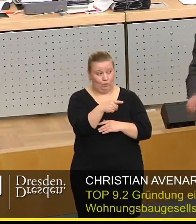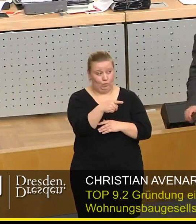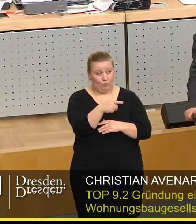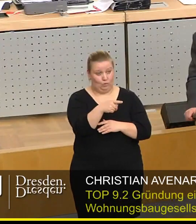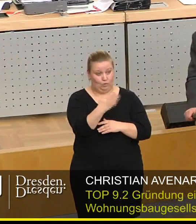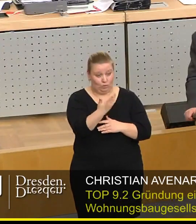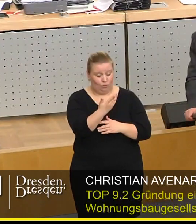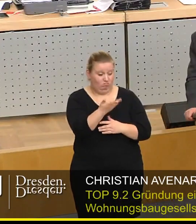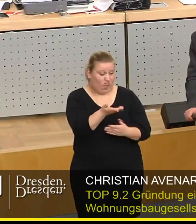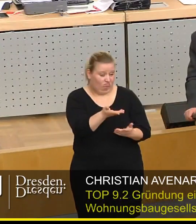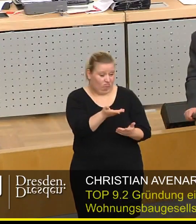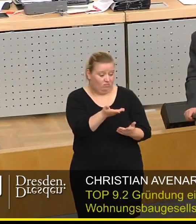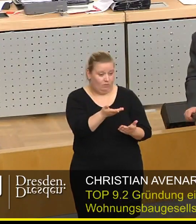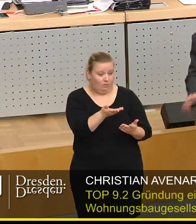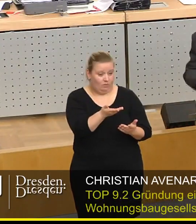ein